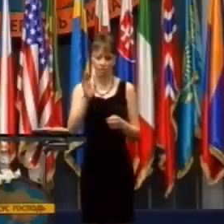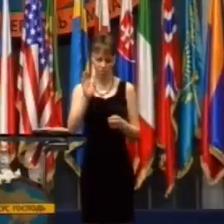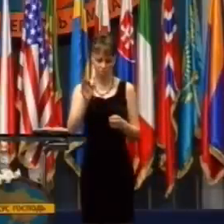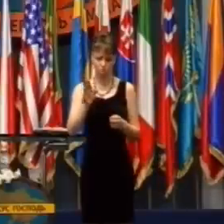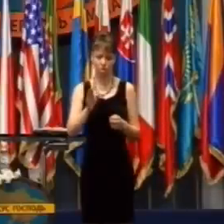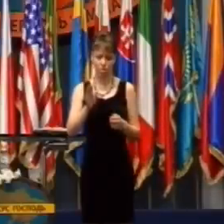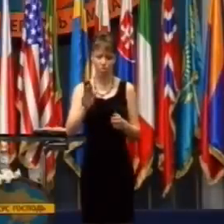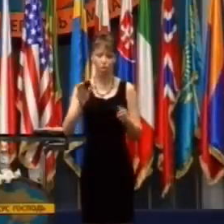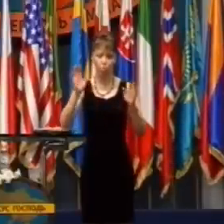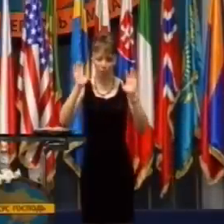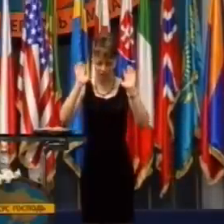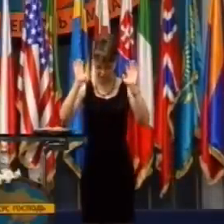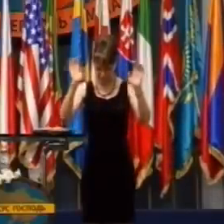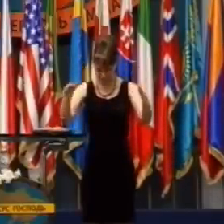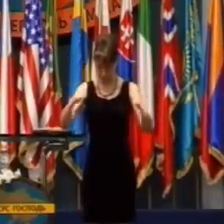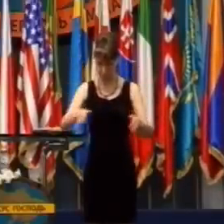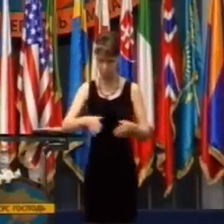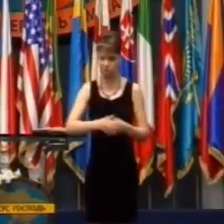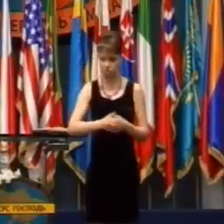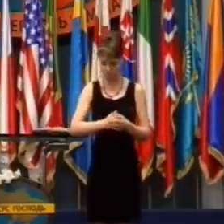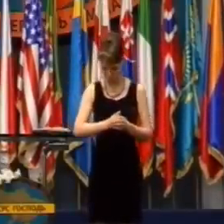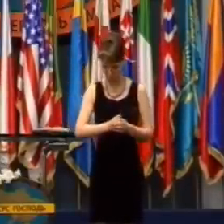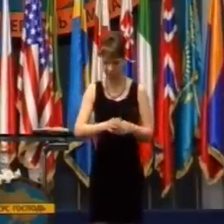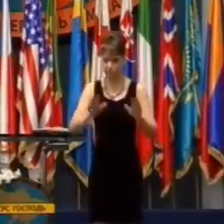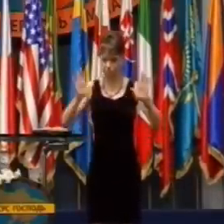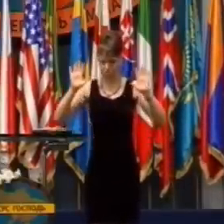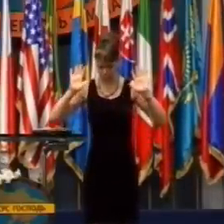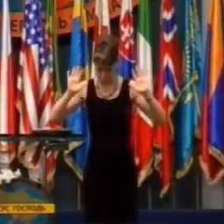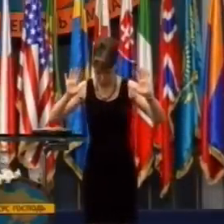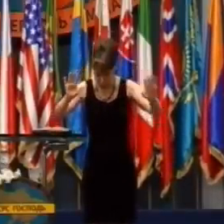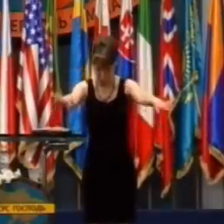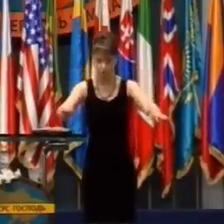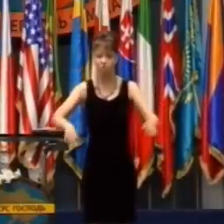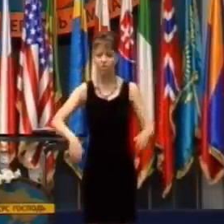Bola to tá séra, ktorá mi vypadla za mladí z okna.